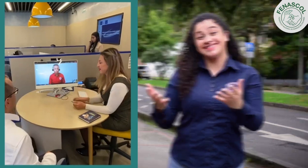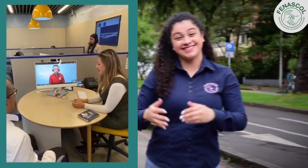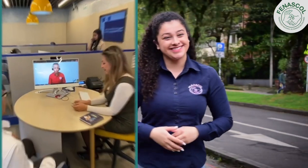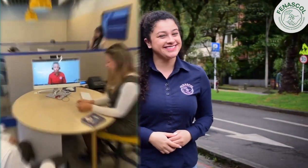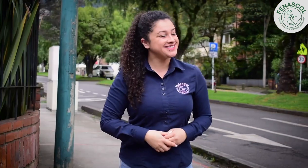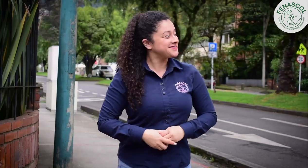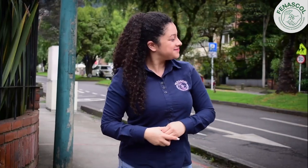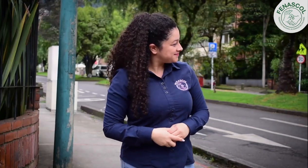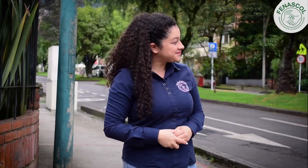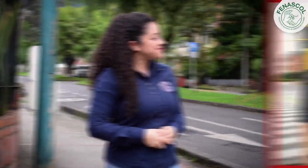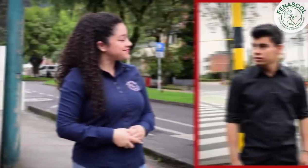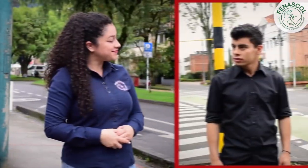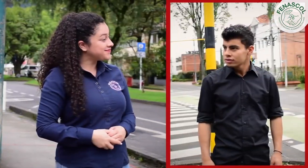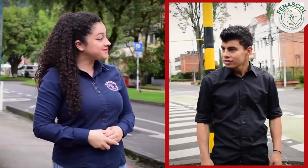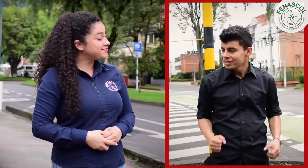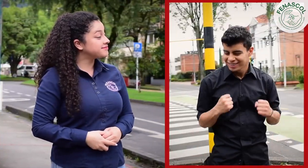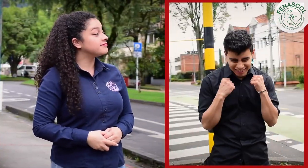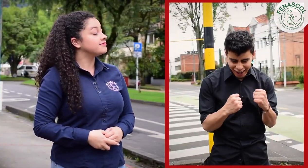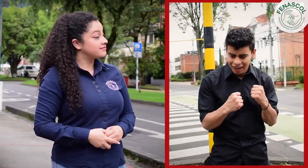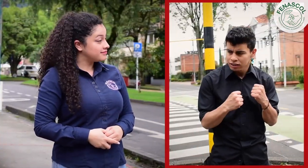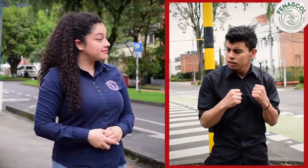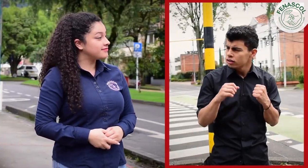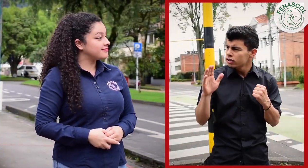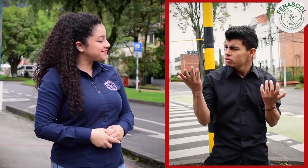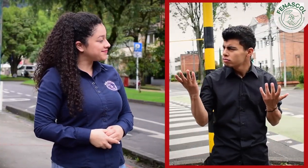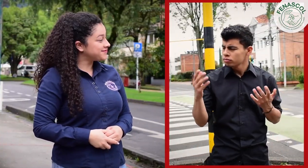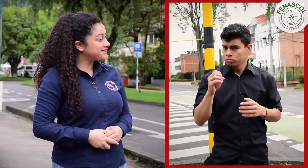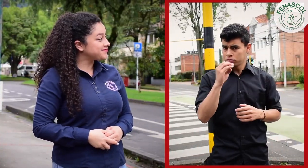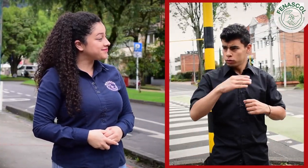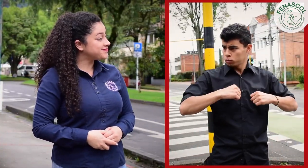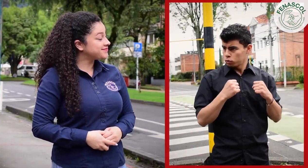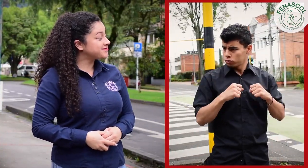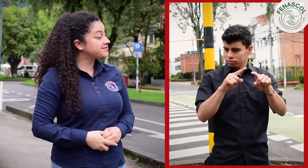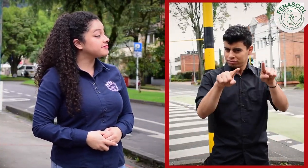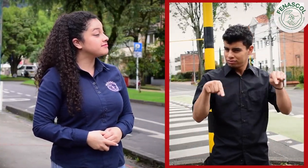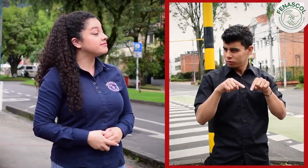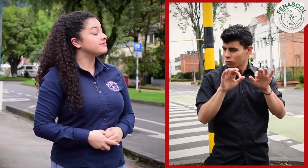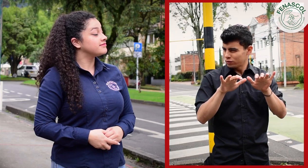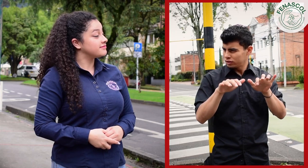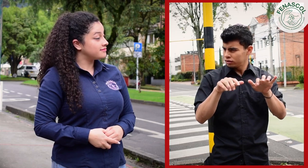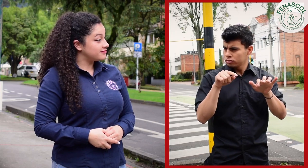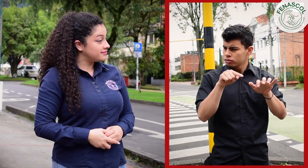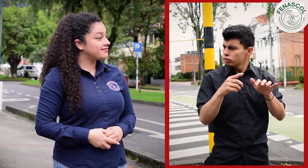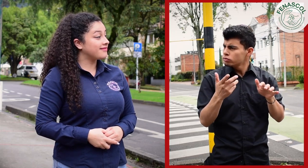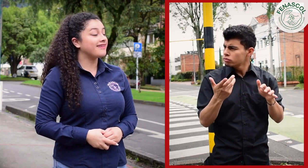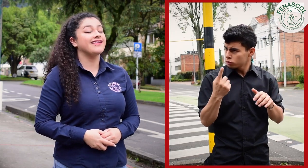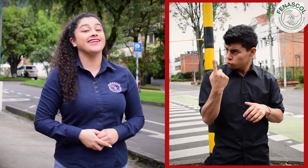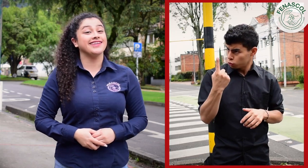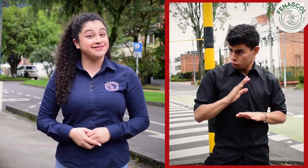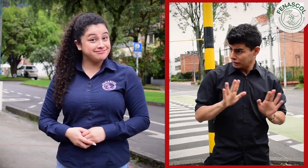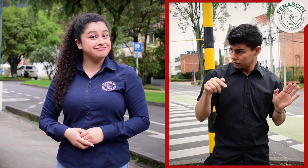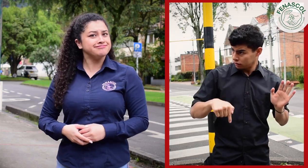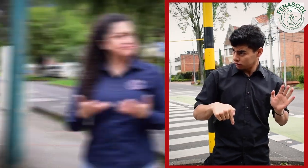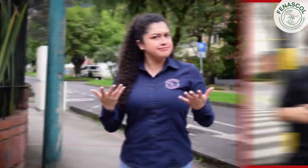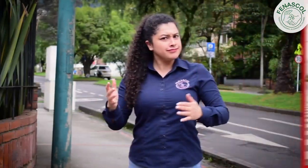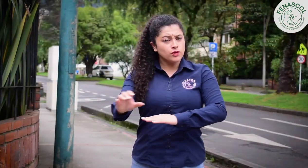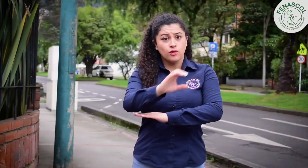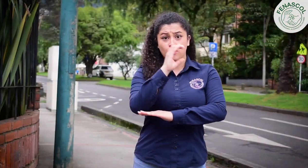fluirá con tranquilidad. ¡Qué bien! ¿Pero solo hay una oficina del banco con este servicio? No.